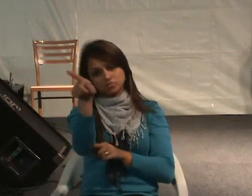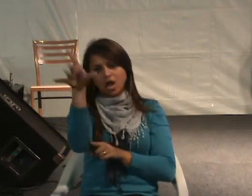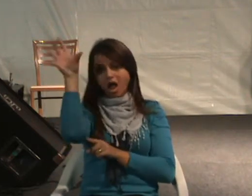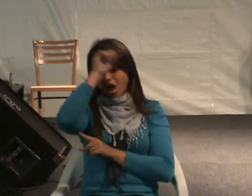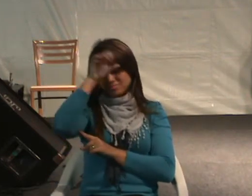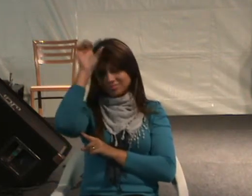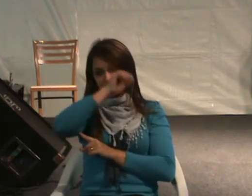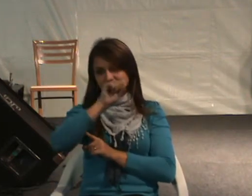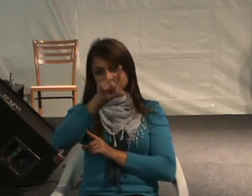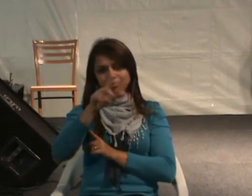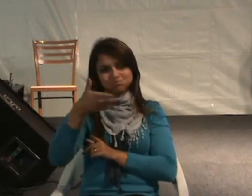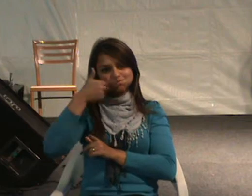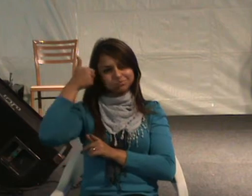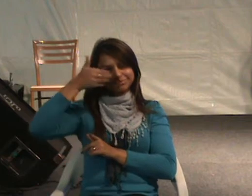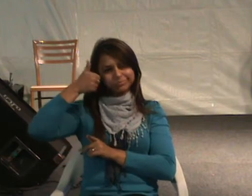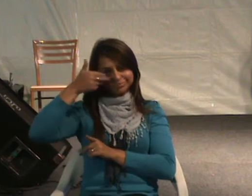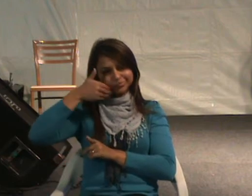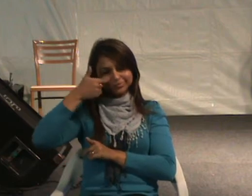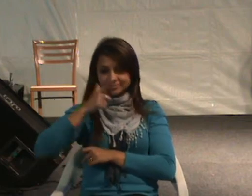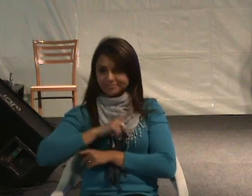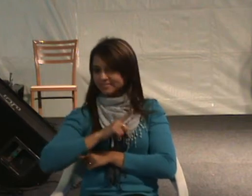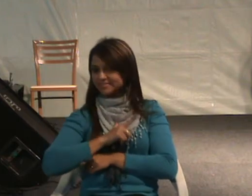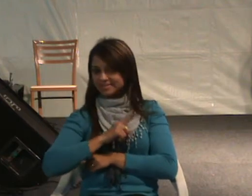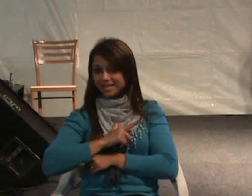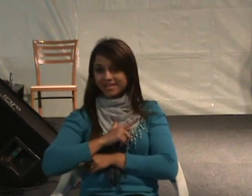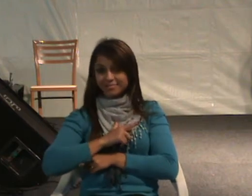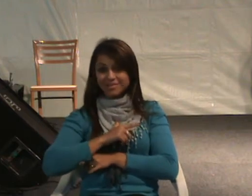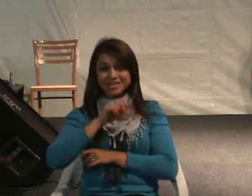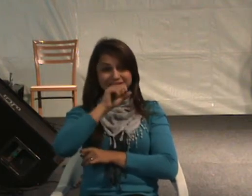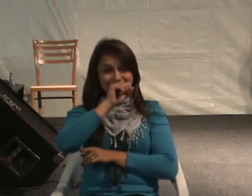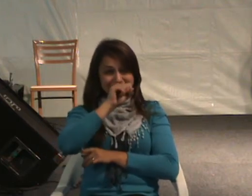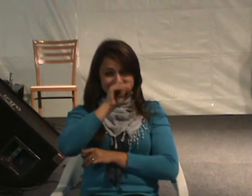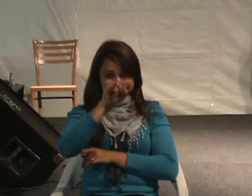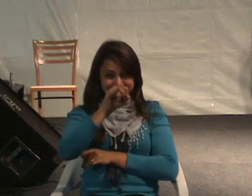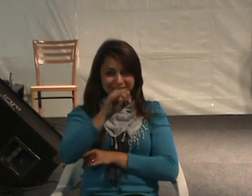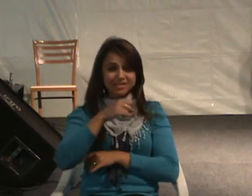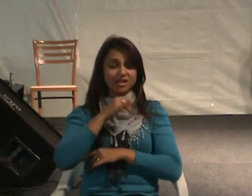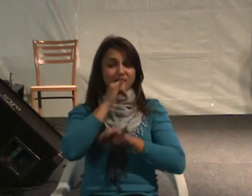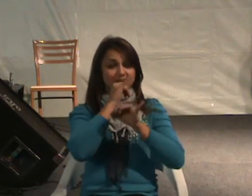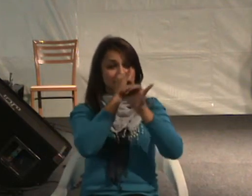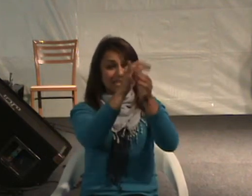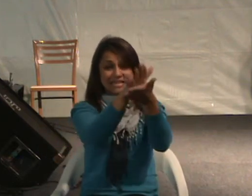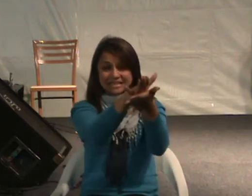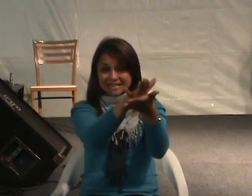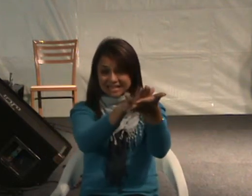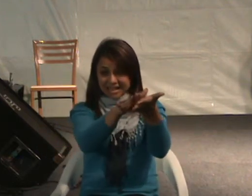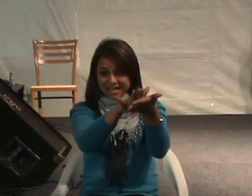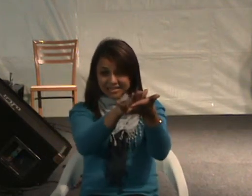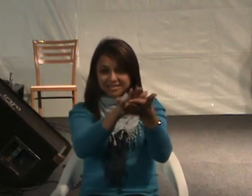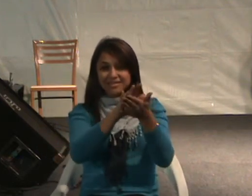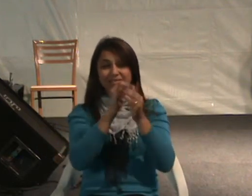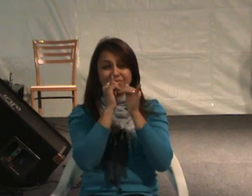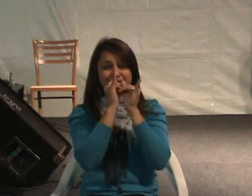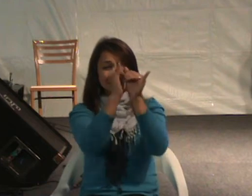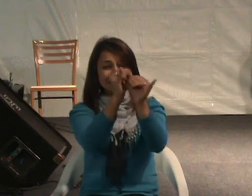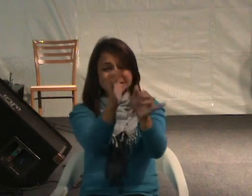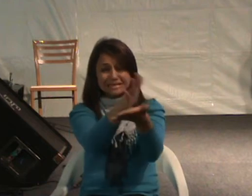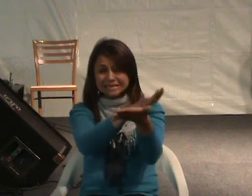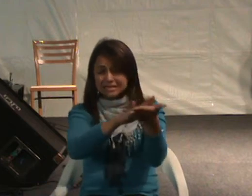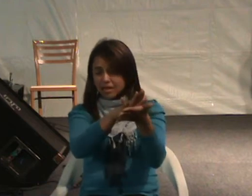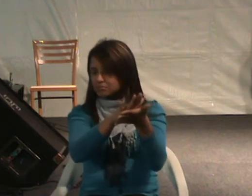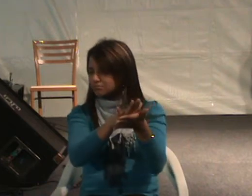estão absorvendo. Porque pior do que a má informação é a não